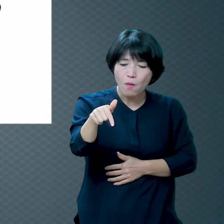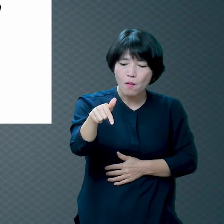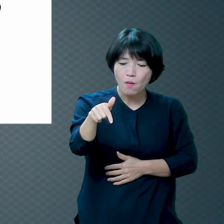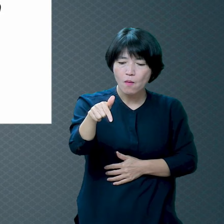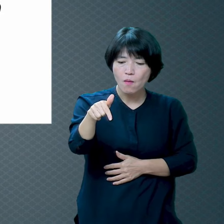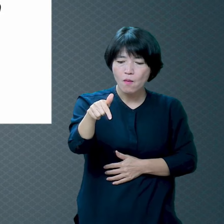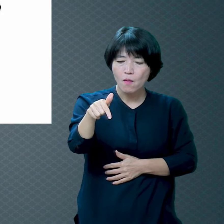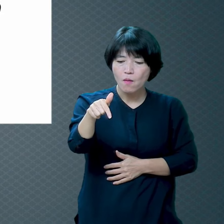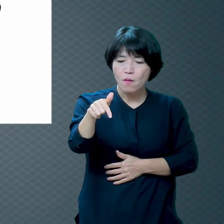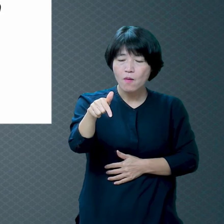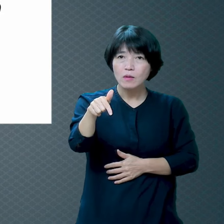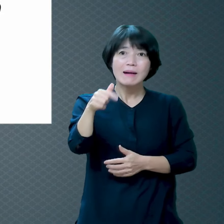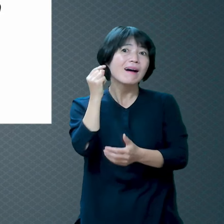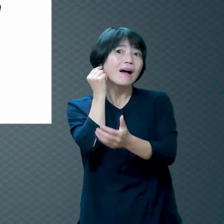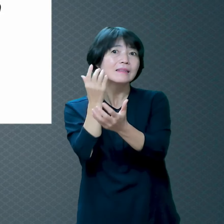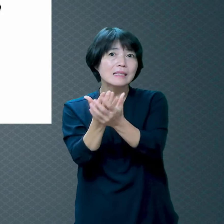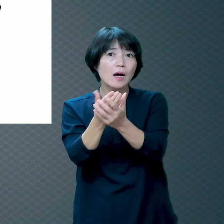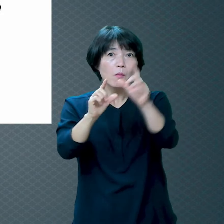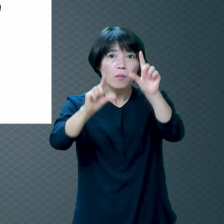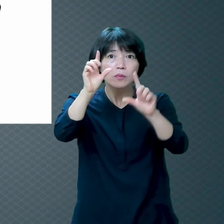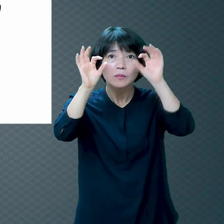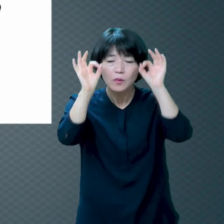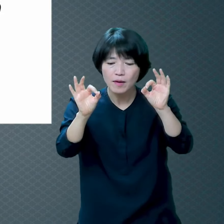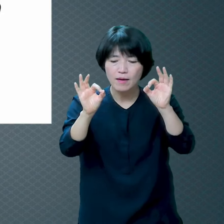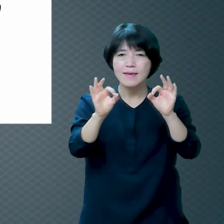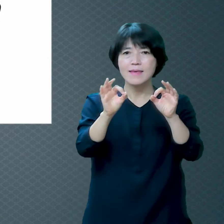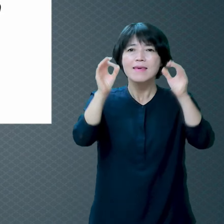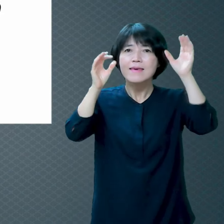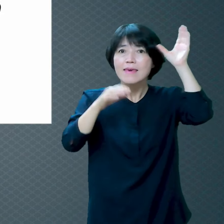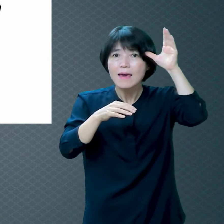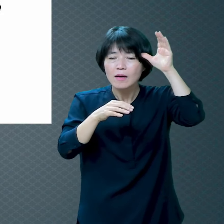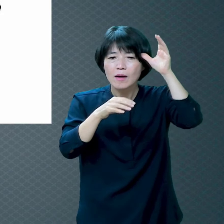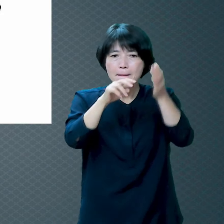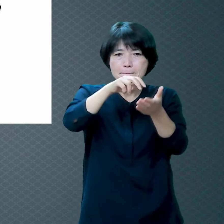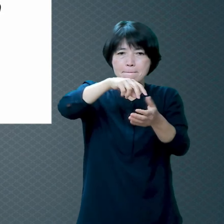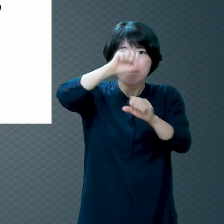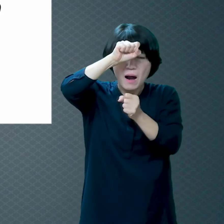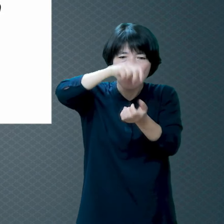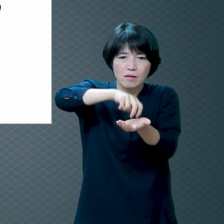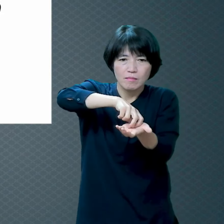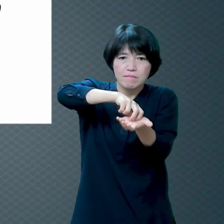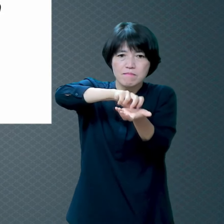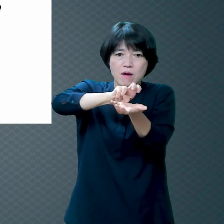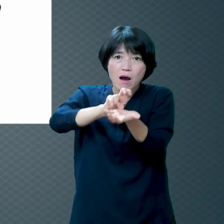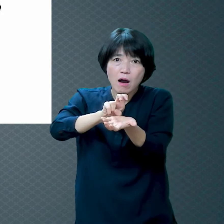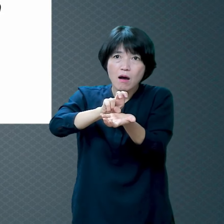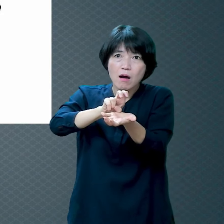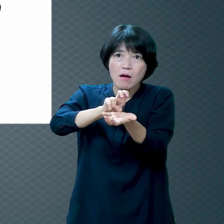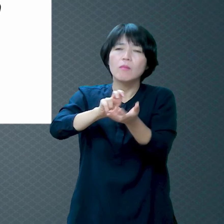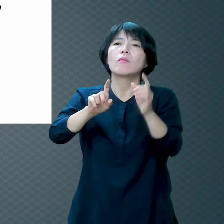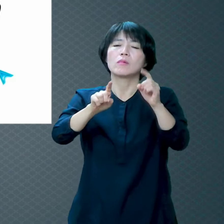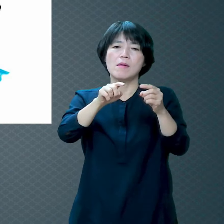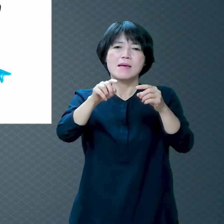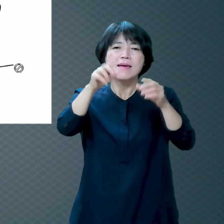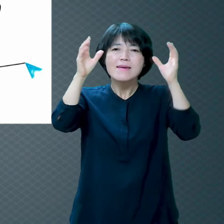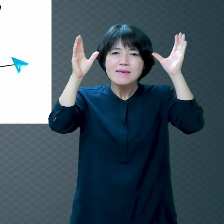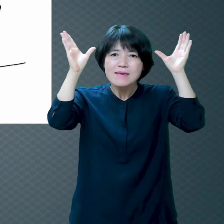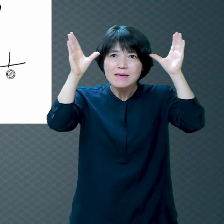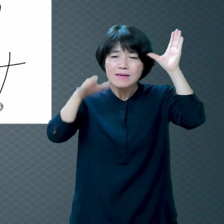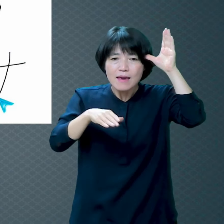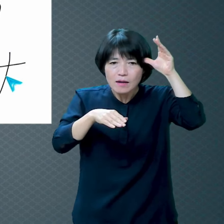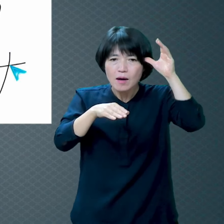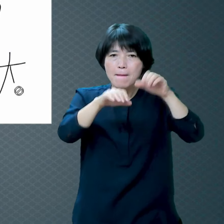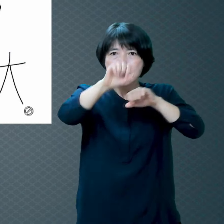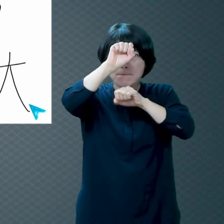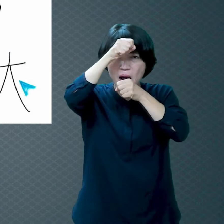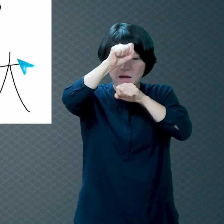개가 발들고 서 있는 거예요 그리고 뒤에